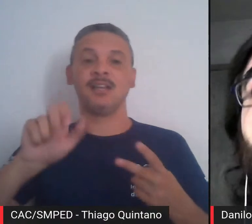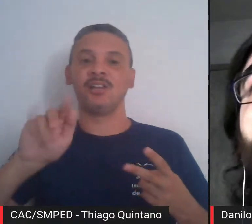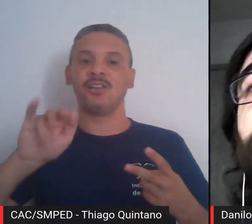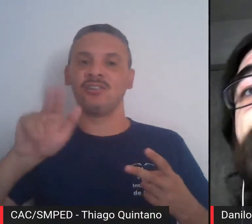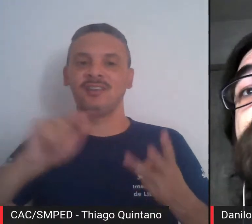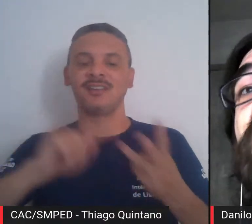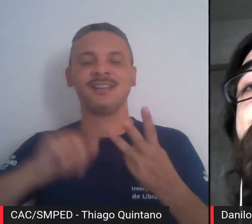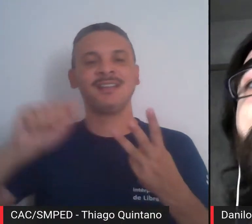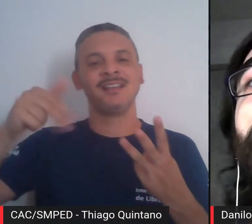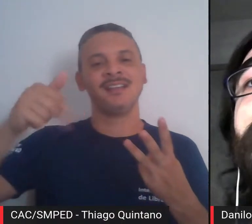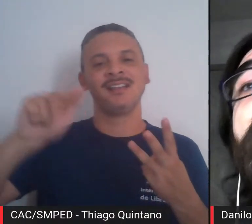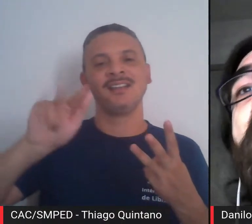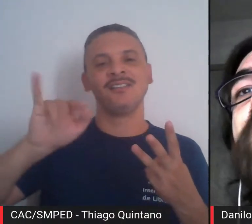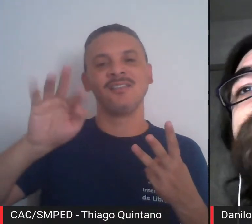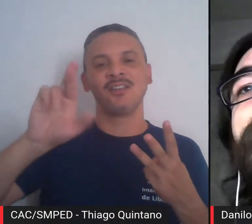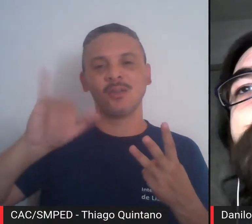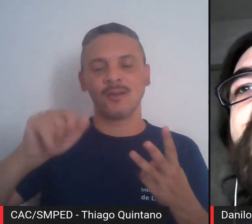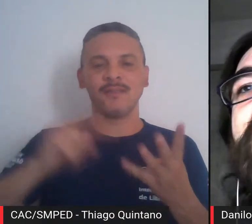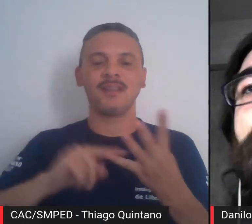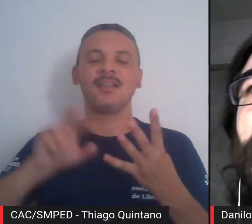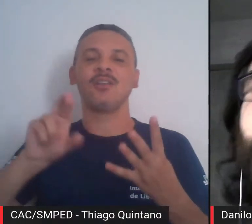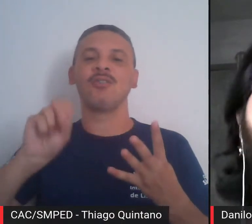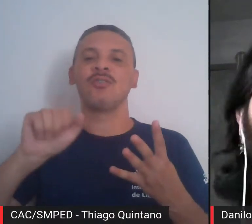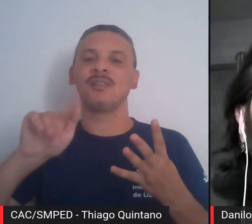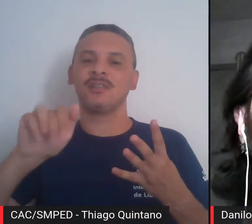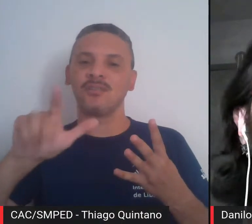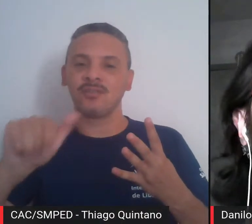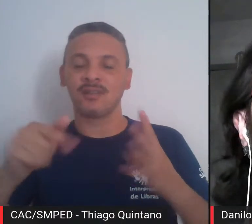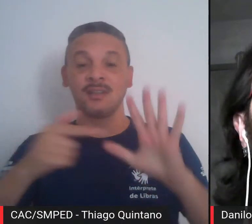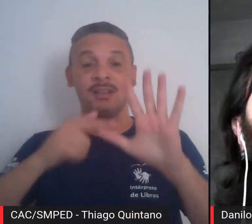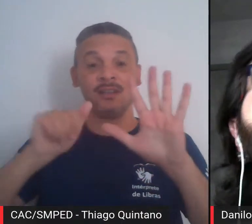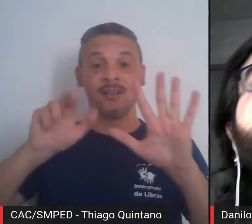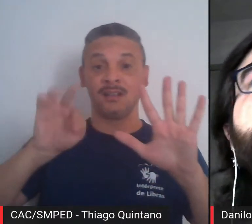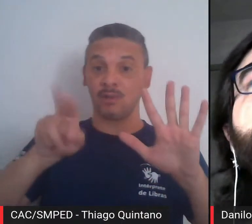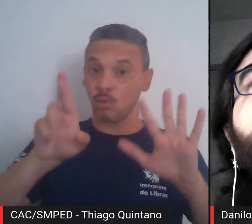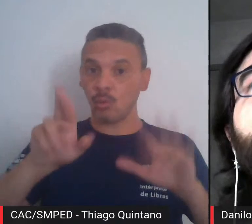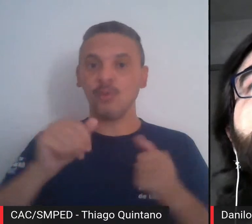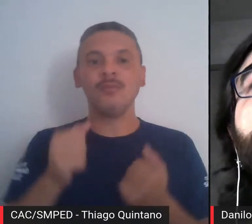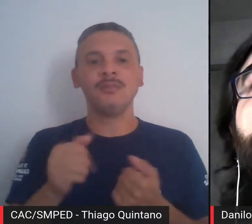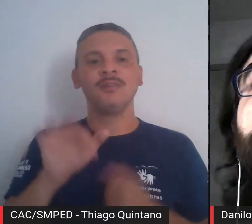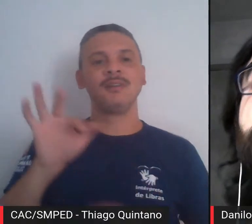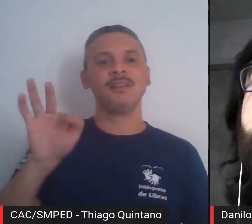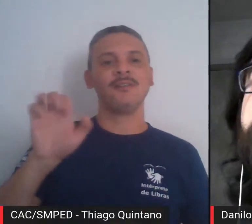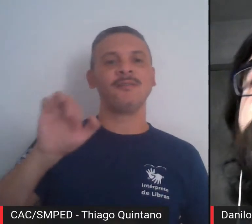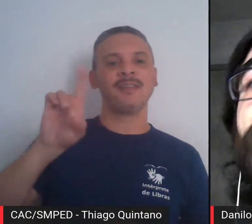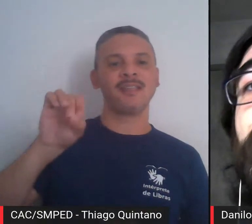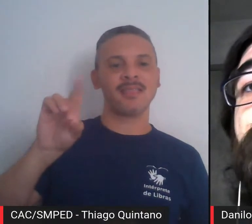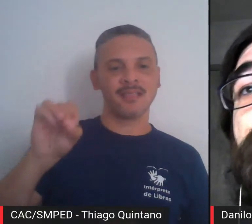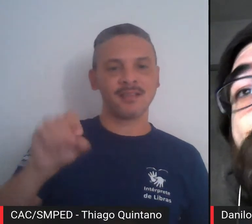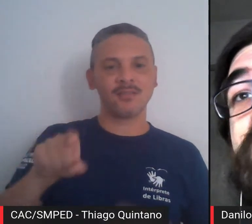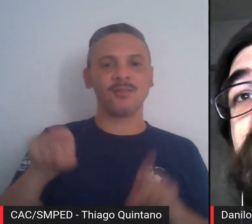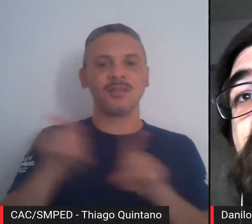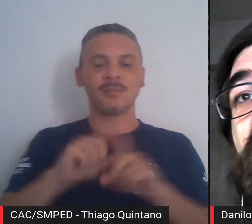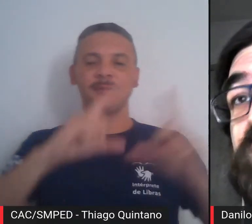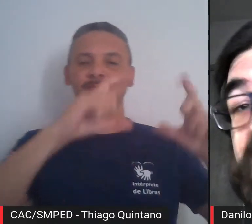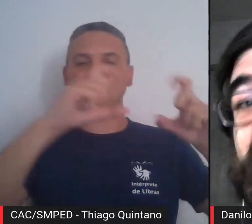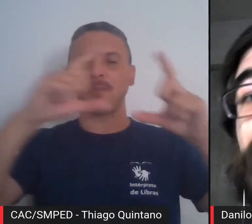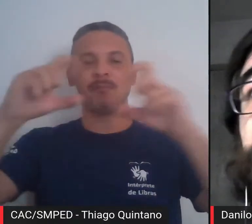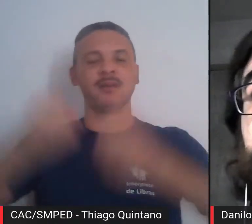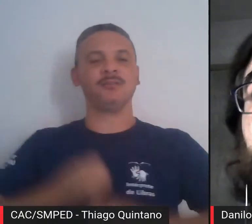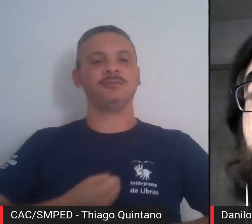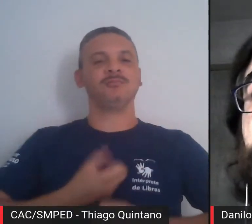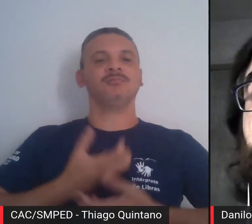Mussi, Rosângela Renaud, Arthur Omar, Miguel Rioblanc, Fernando Lemos e o ensaio de fotografia e poesia,